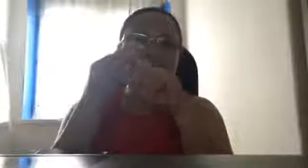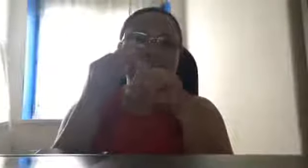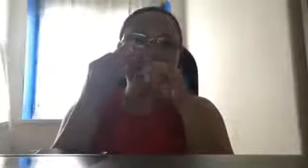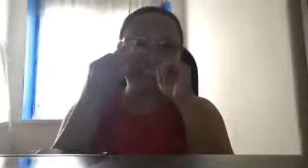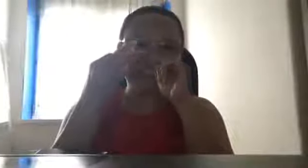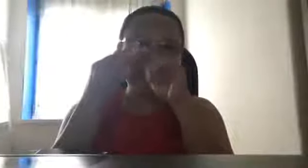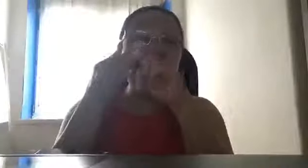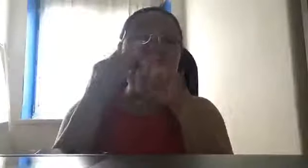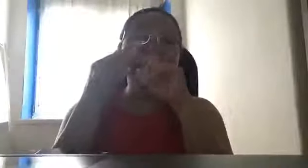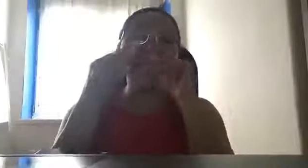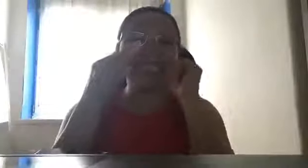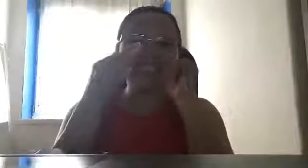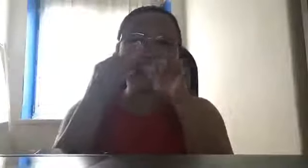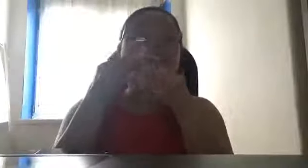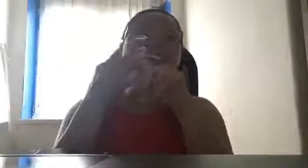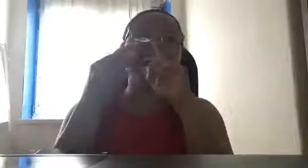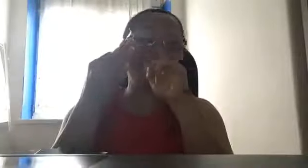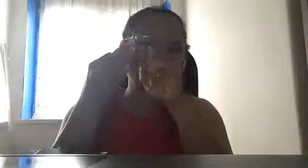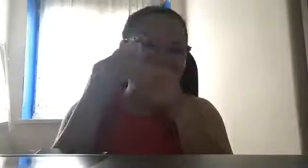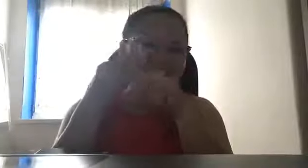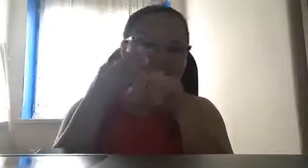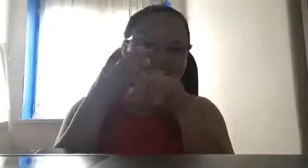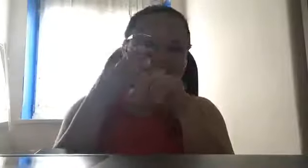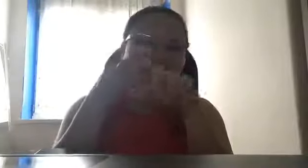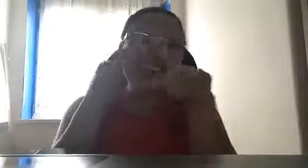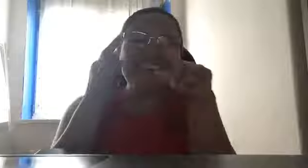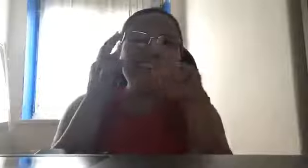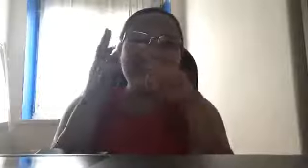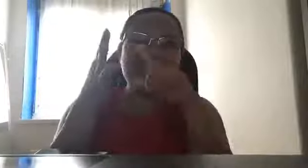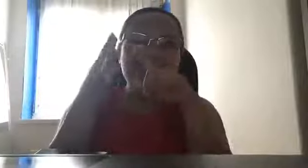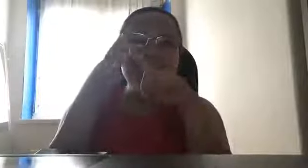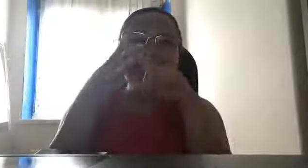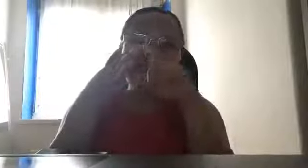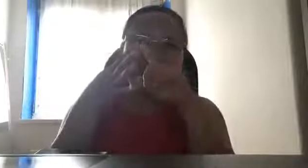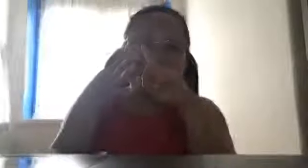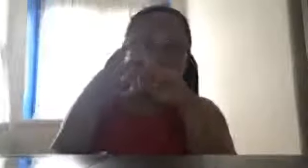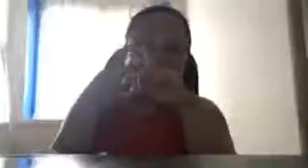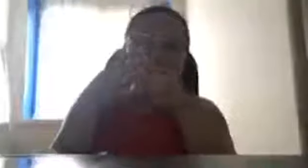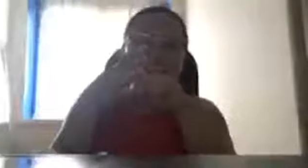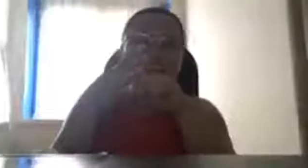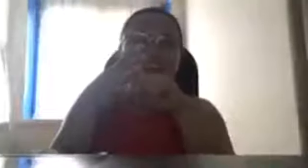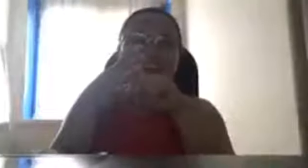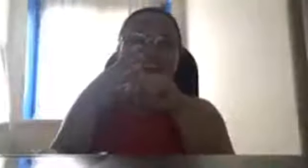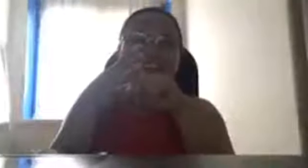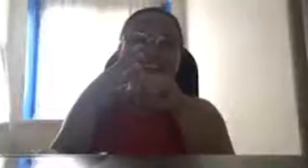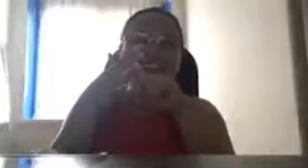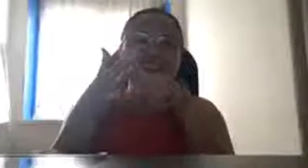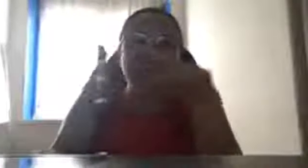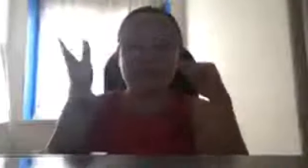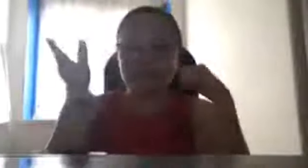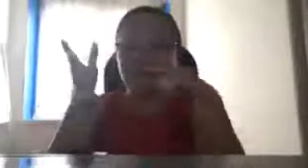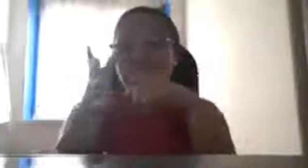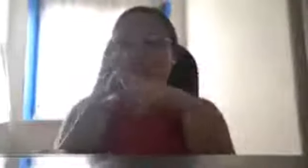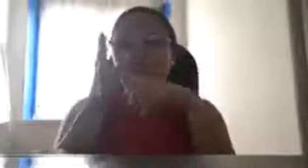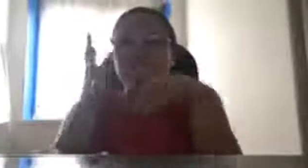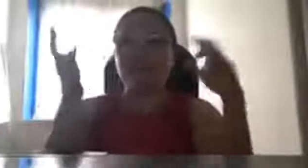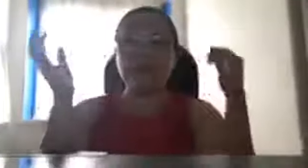isay, isay writing, tapos, banking and finance, tapos, mga sports.